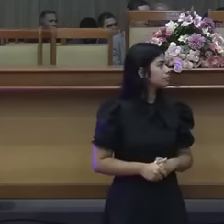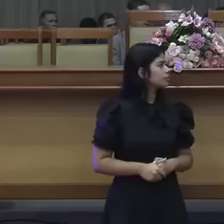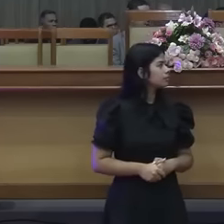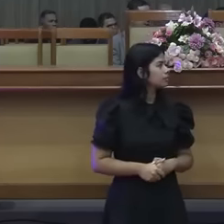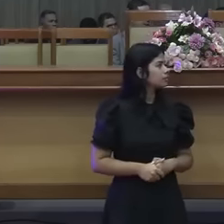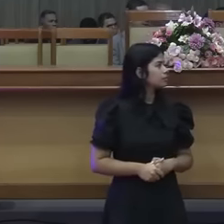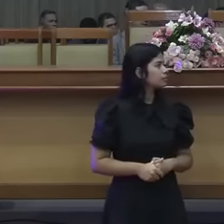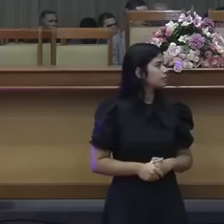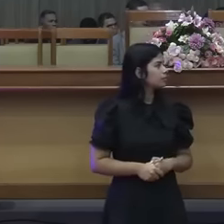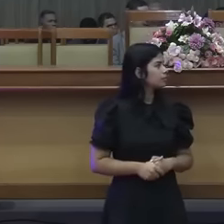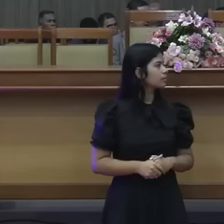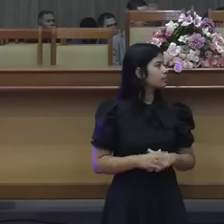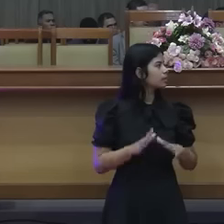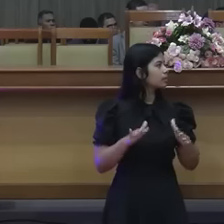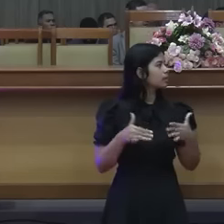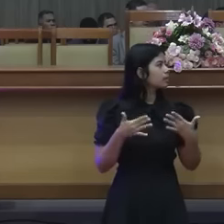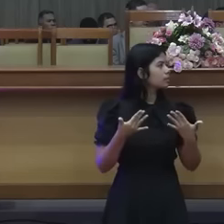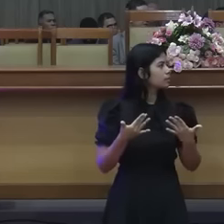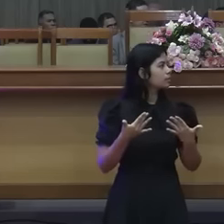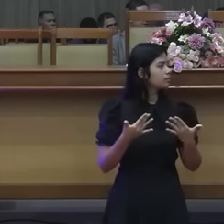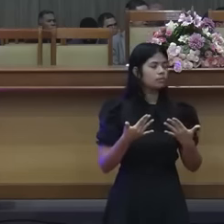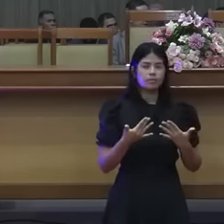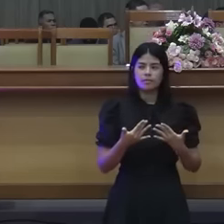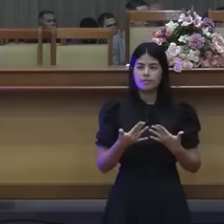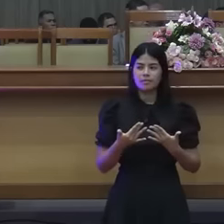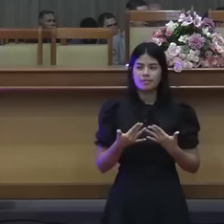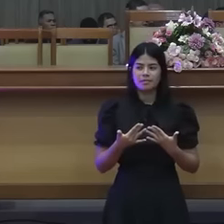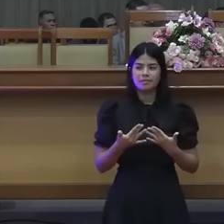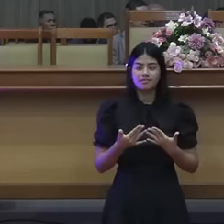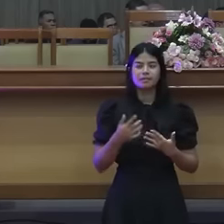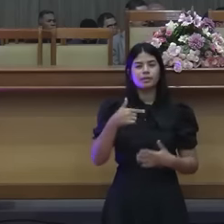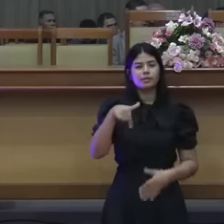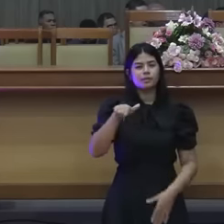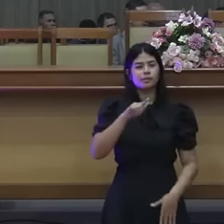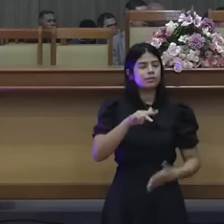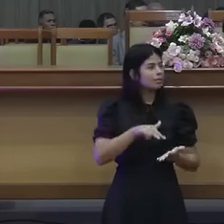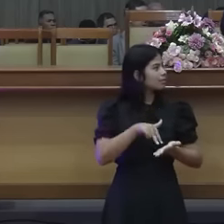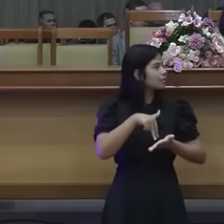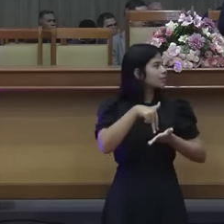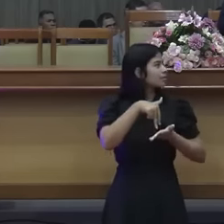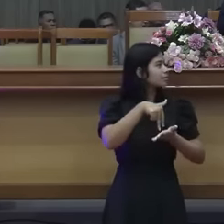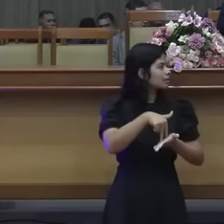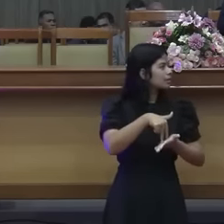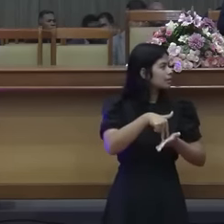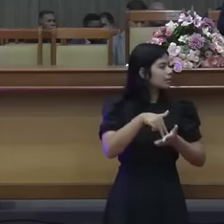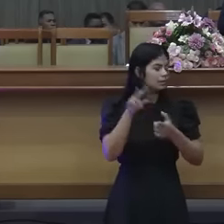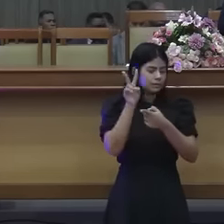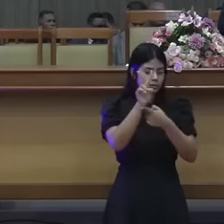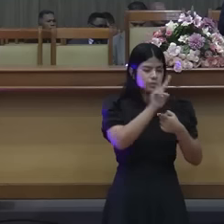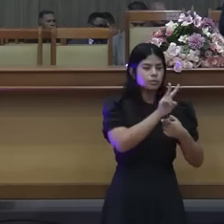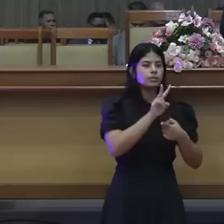então com ela cavarás, e virando-te cobrirás aquilo que saiu de ti?